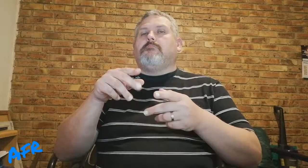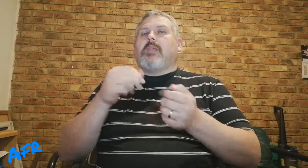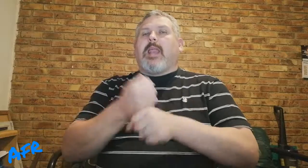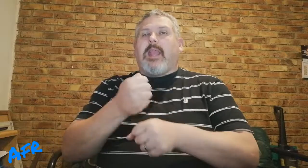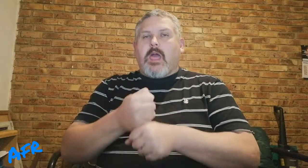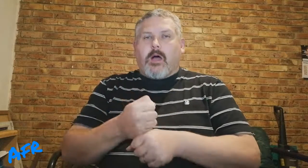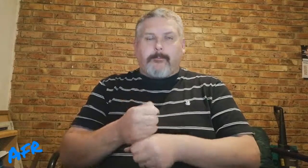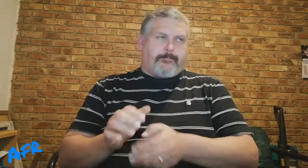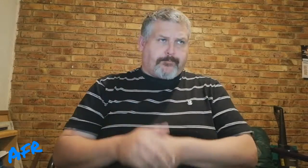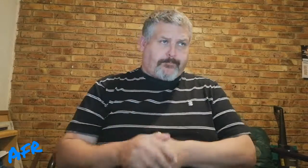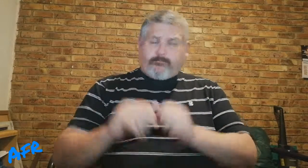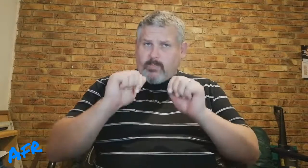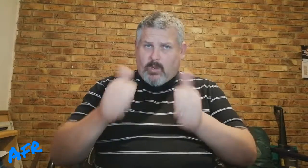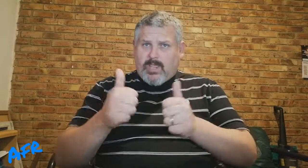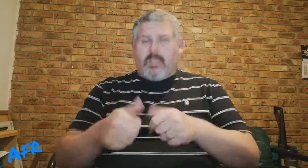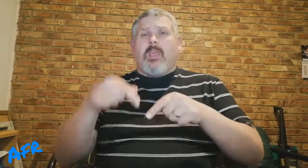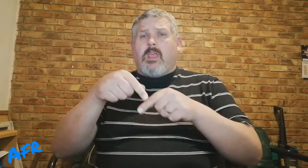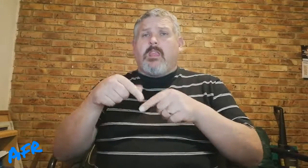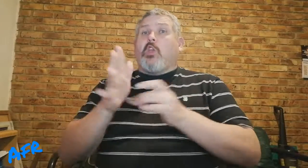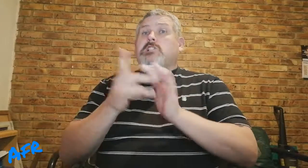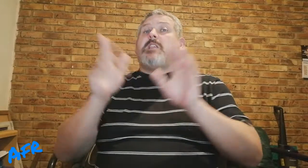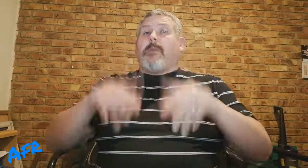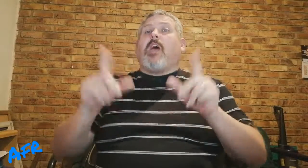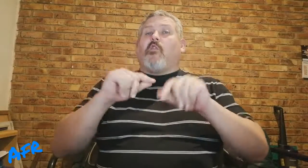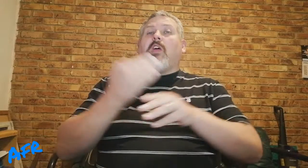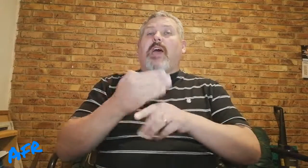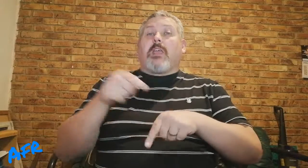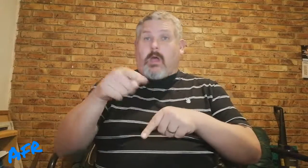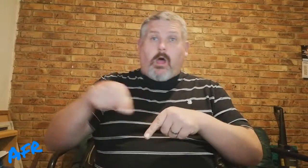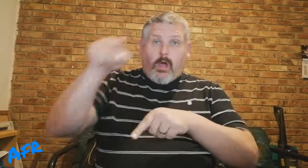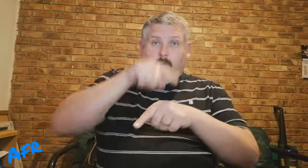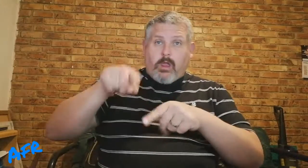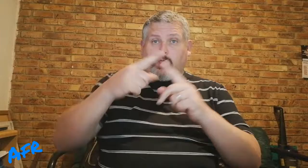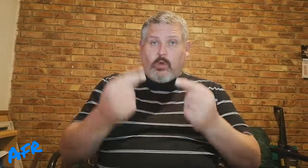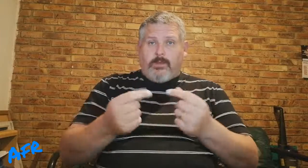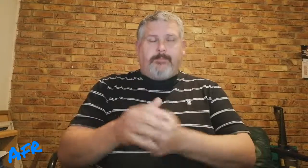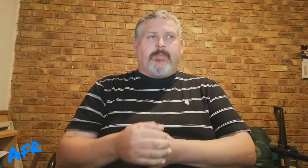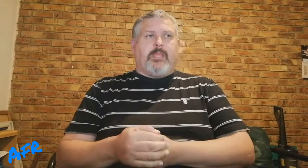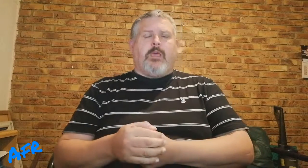Galilea. Ok, nou Jesus is baie wonderreike daar gedoen.